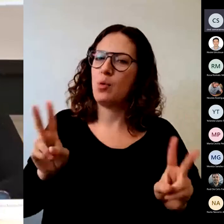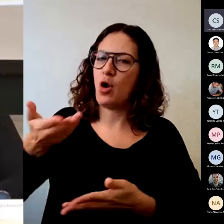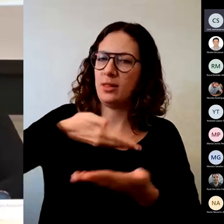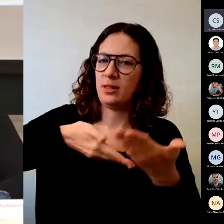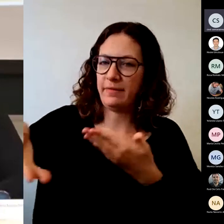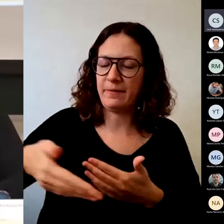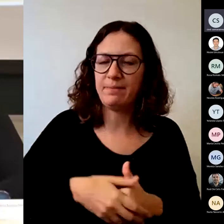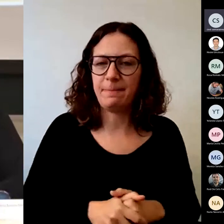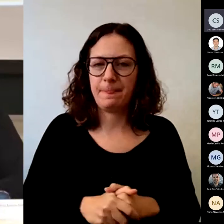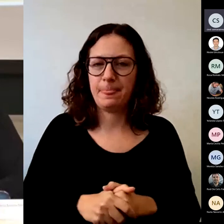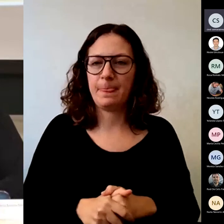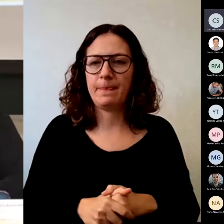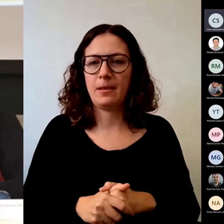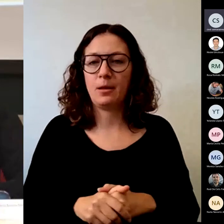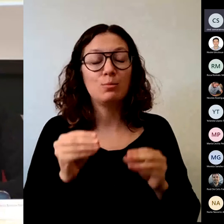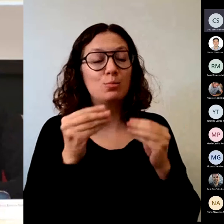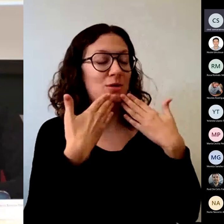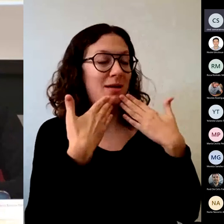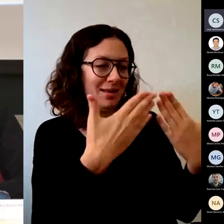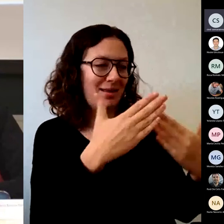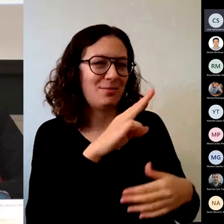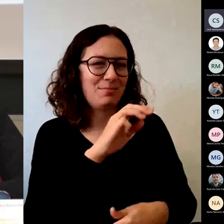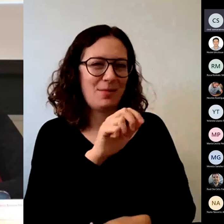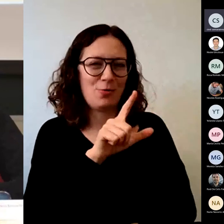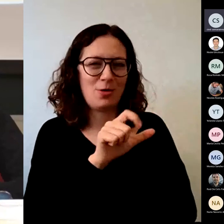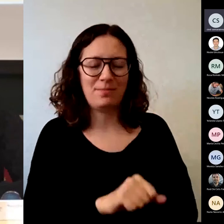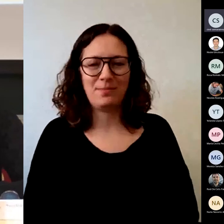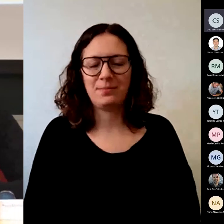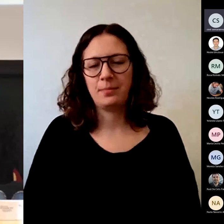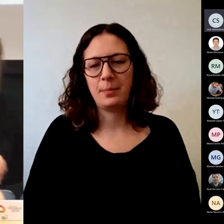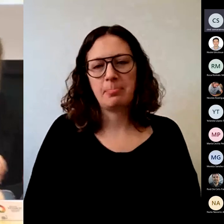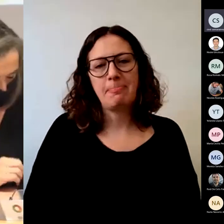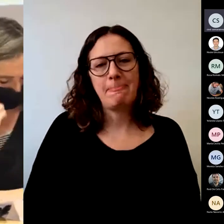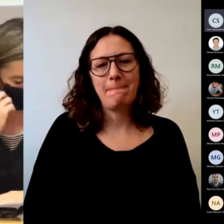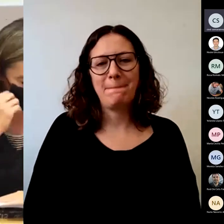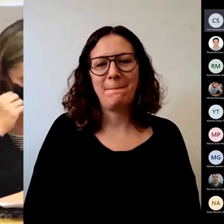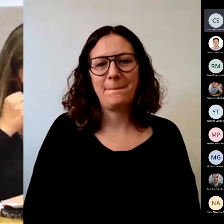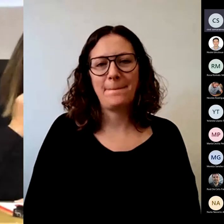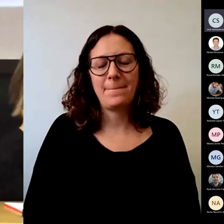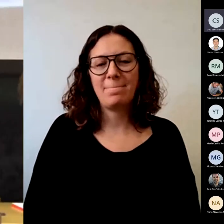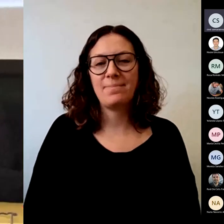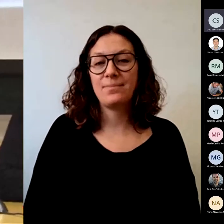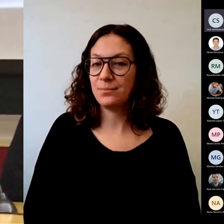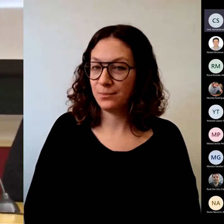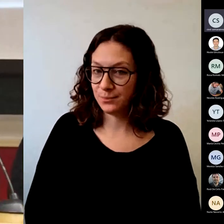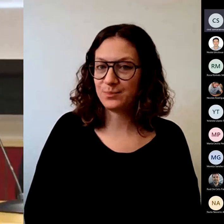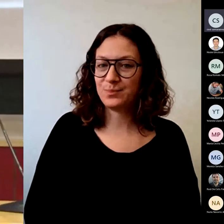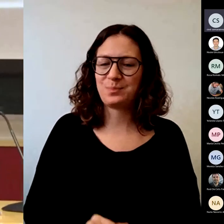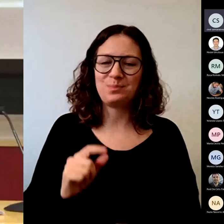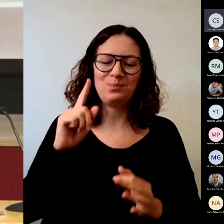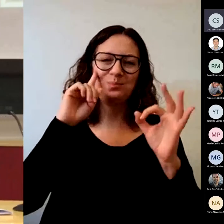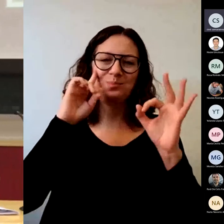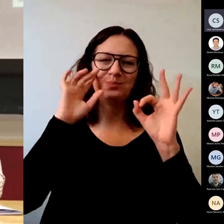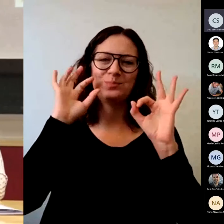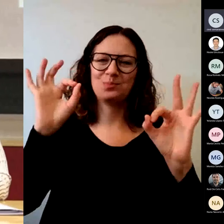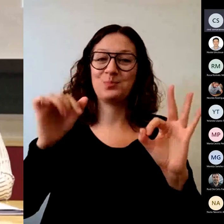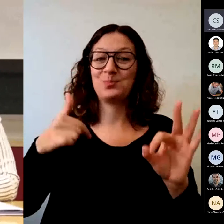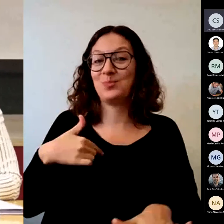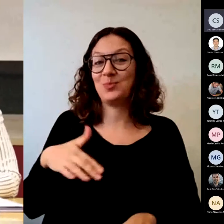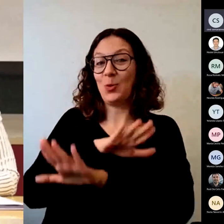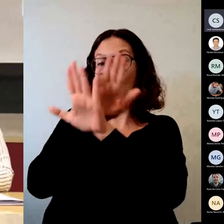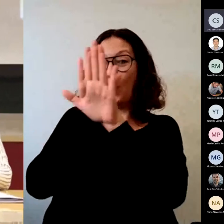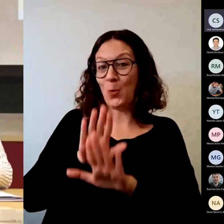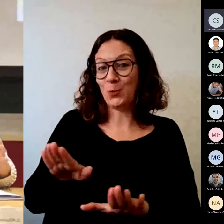muchas gracias Paula bien pues evidentemente el hablar la última tiene